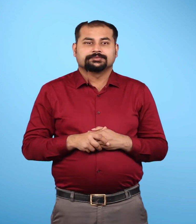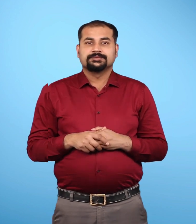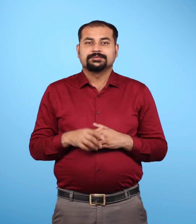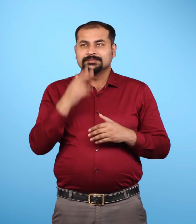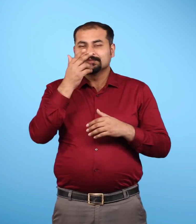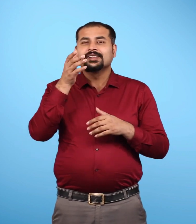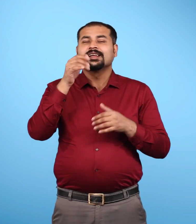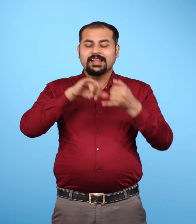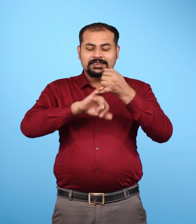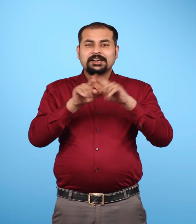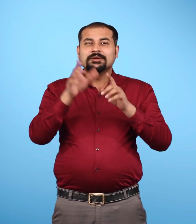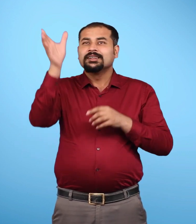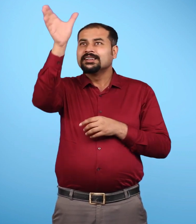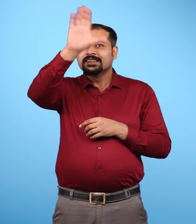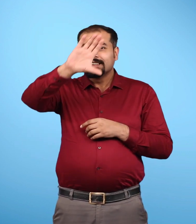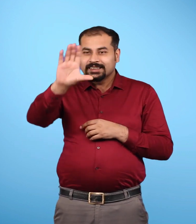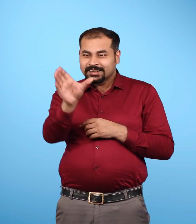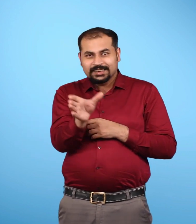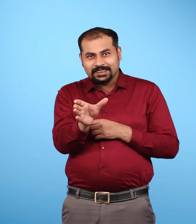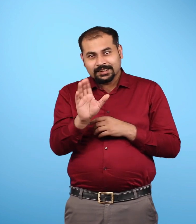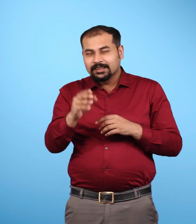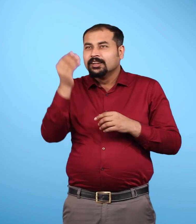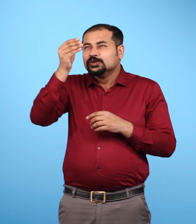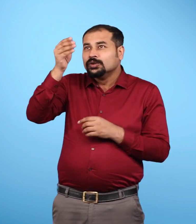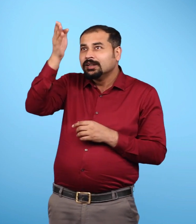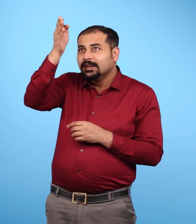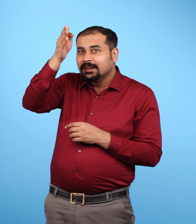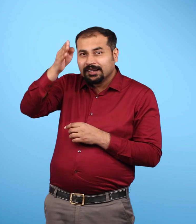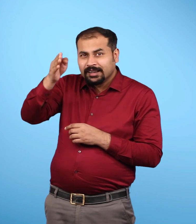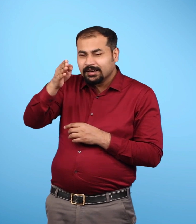अट्लांटिक महासागर के तट्रेखा बहुत अधिक दन्तुरित है